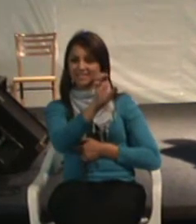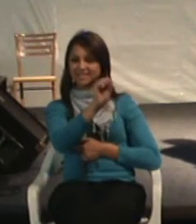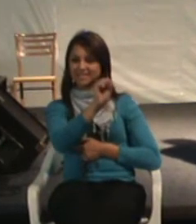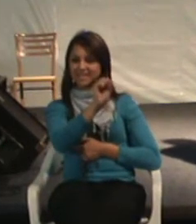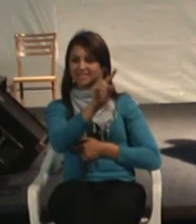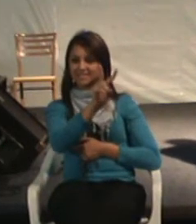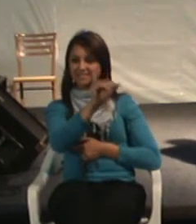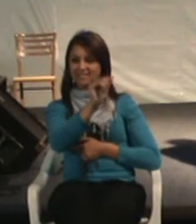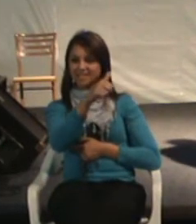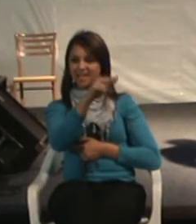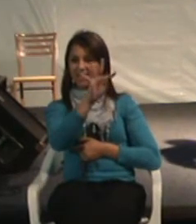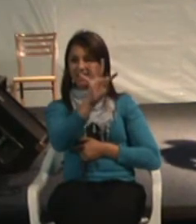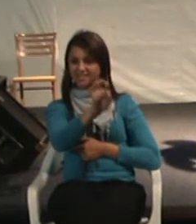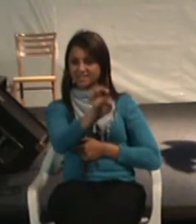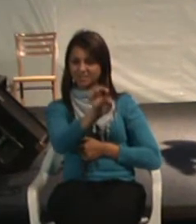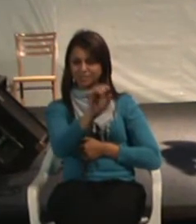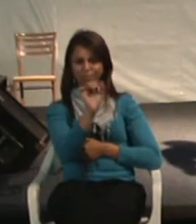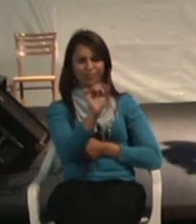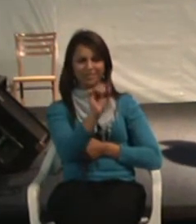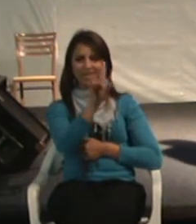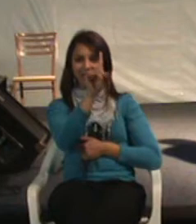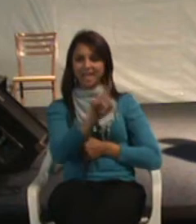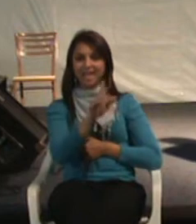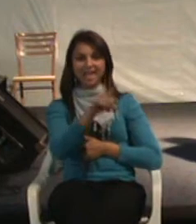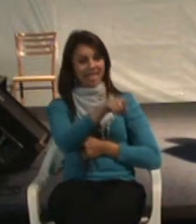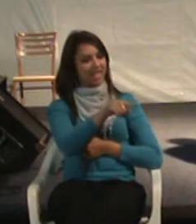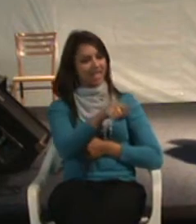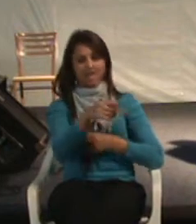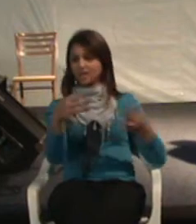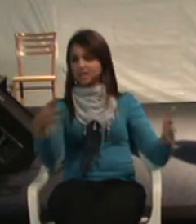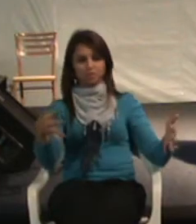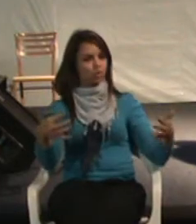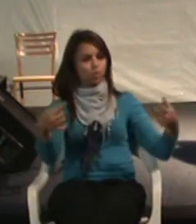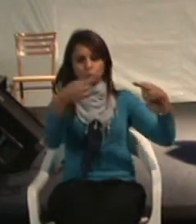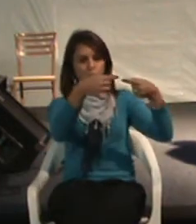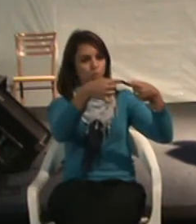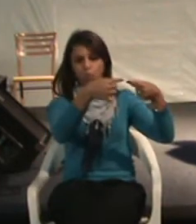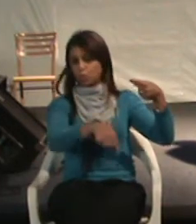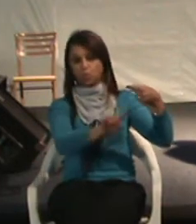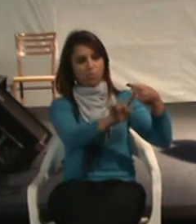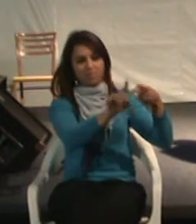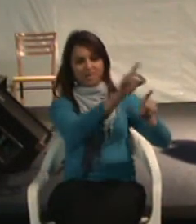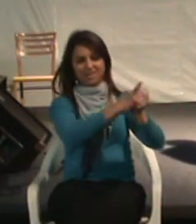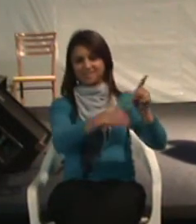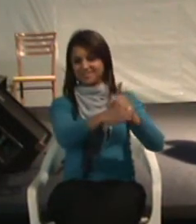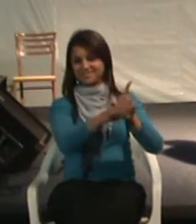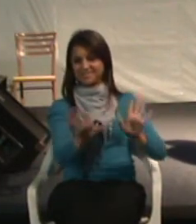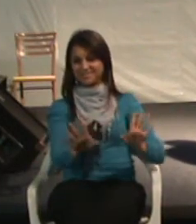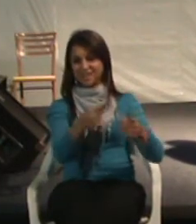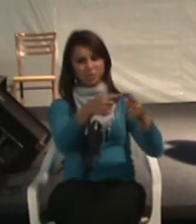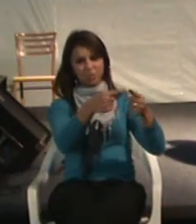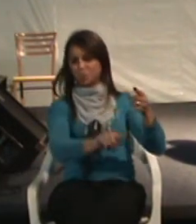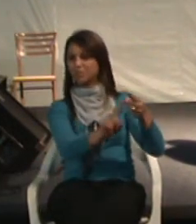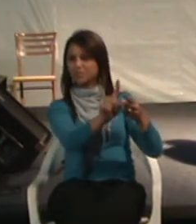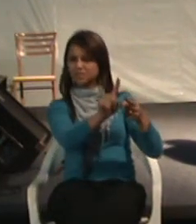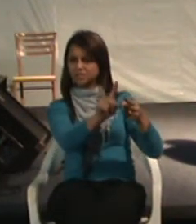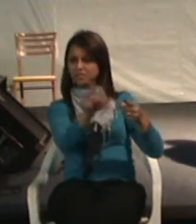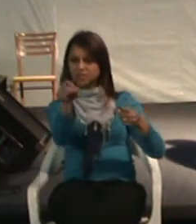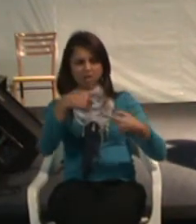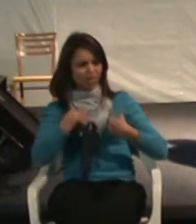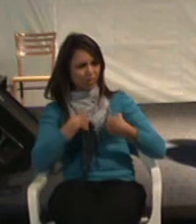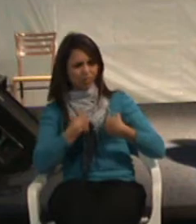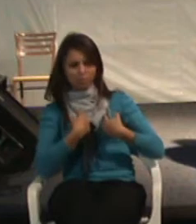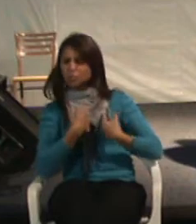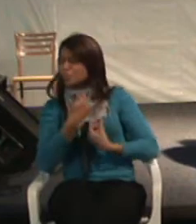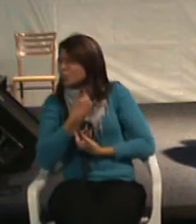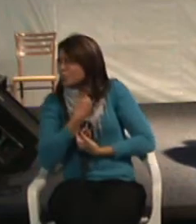Desviante é aquele que não se encaixa dentro dos valores da sociedade. Não permitam que